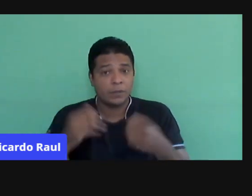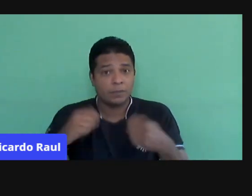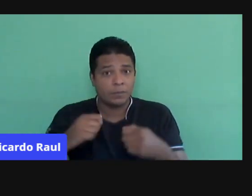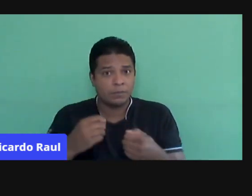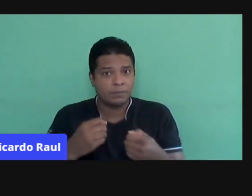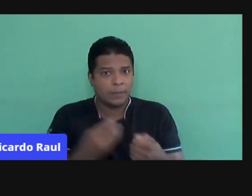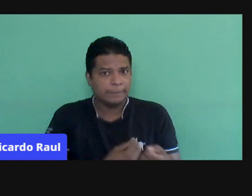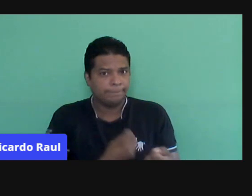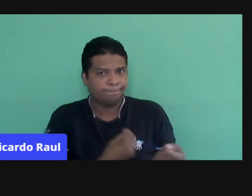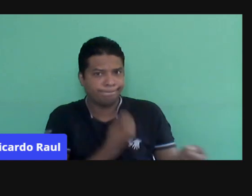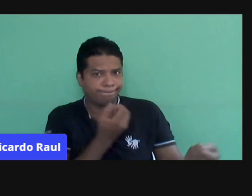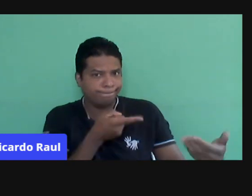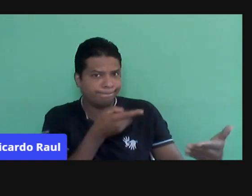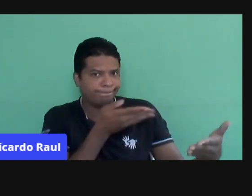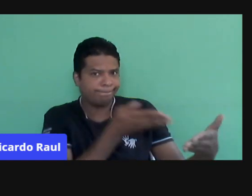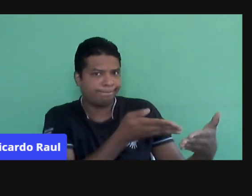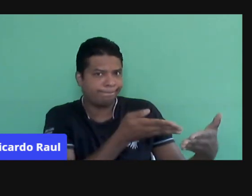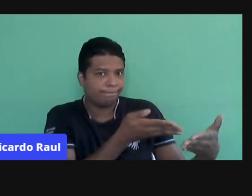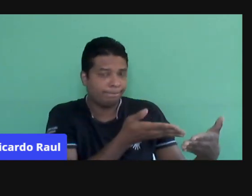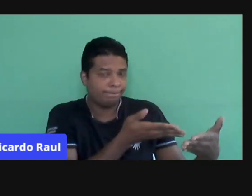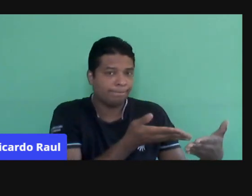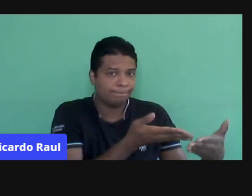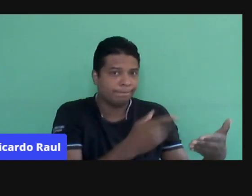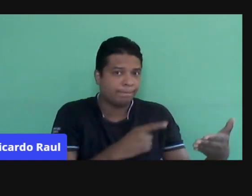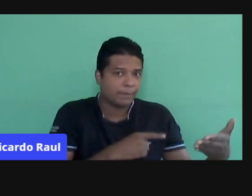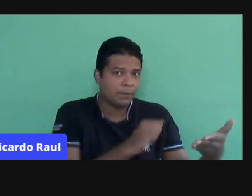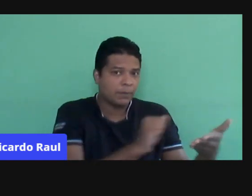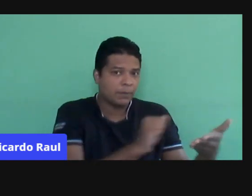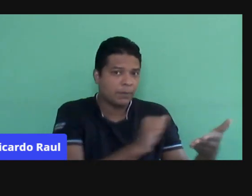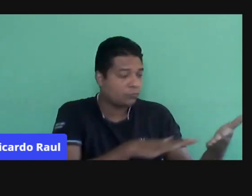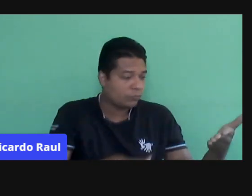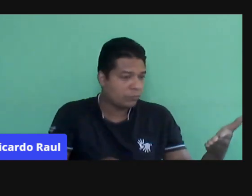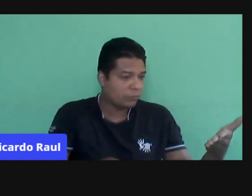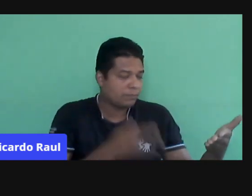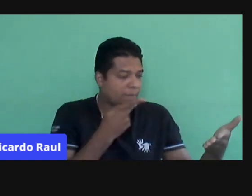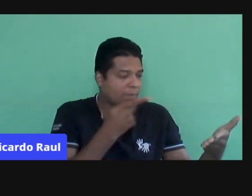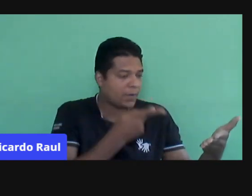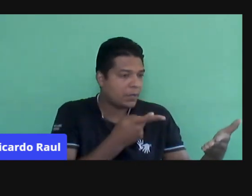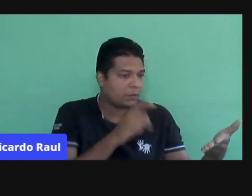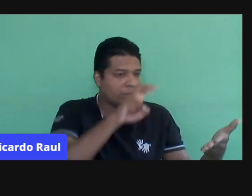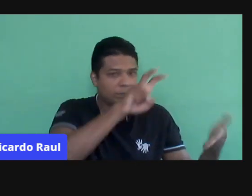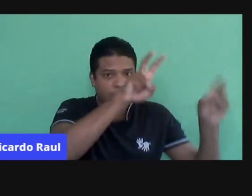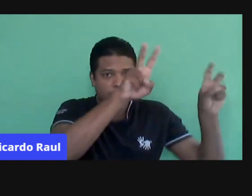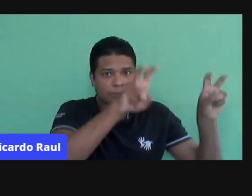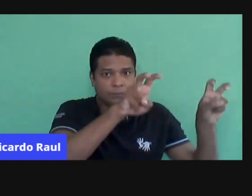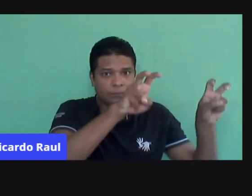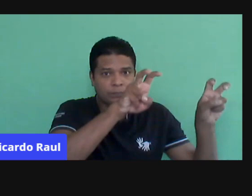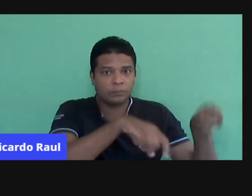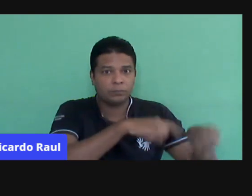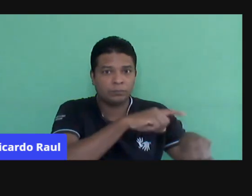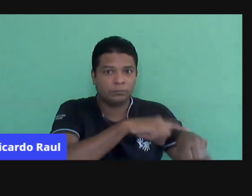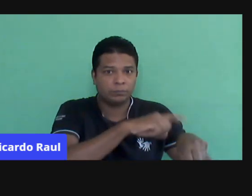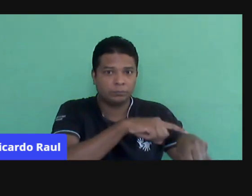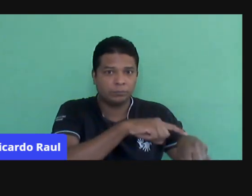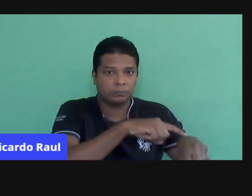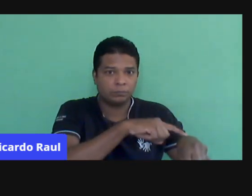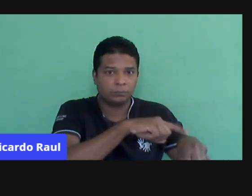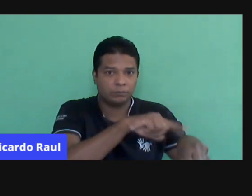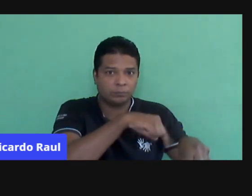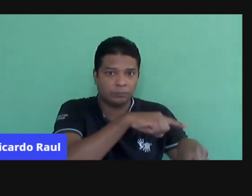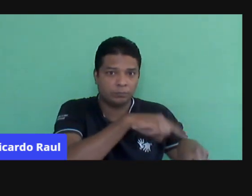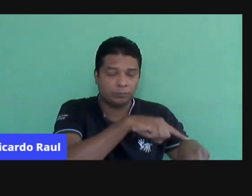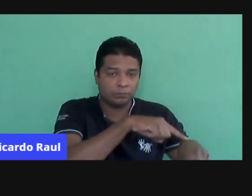caderno, né? Porque eu tenho uma atividade que fala de horas, por exemplo, né?